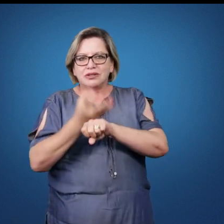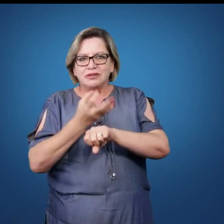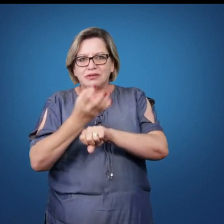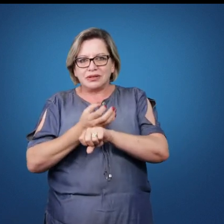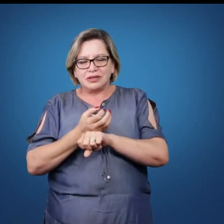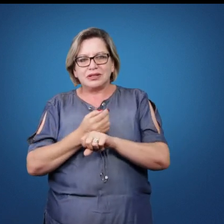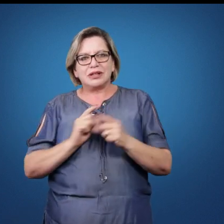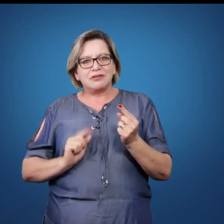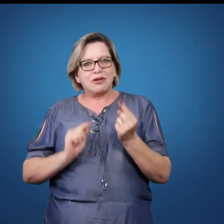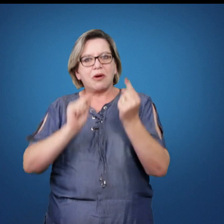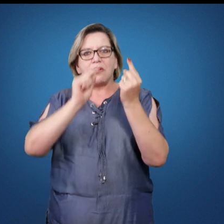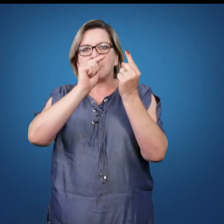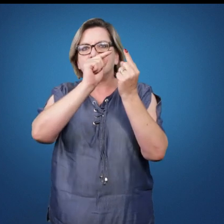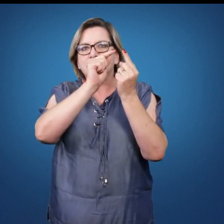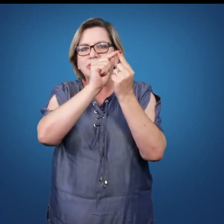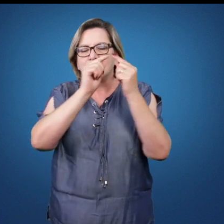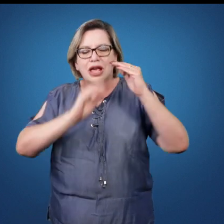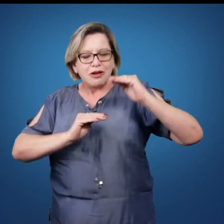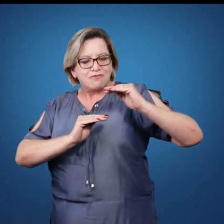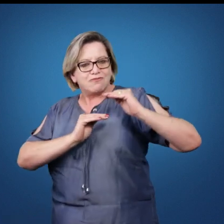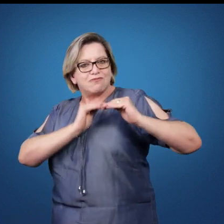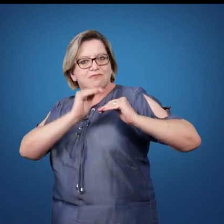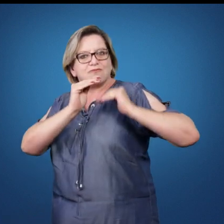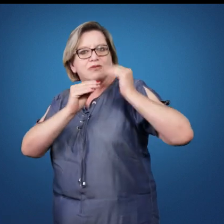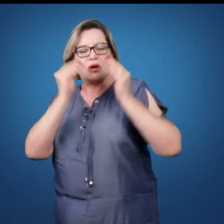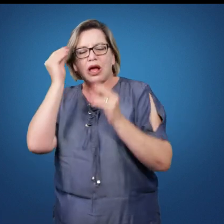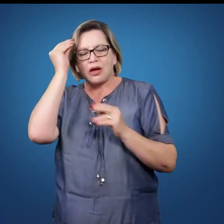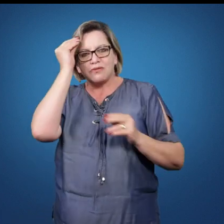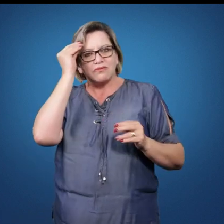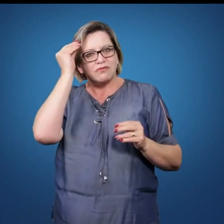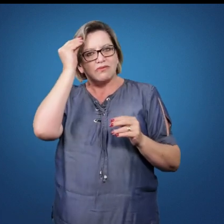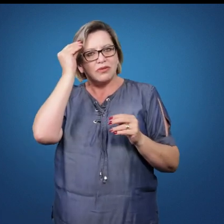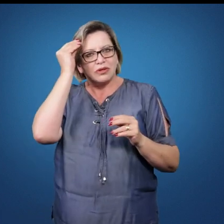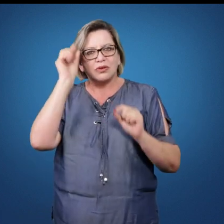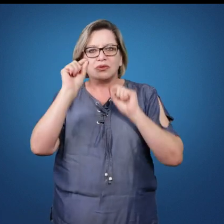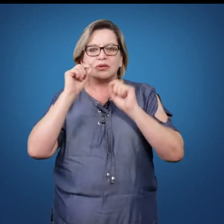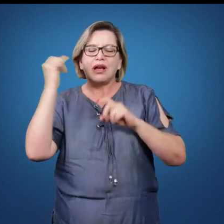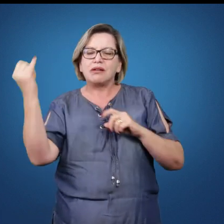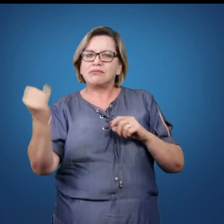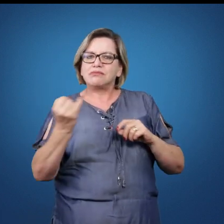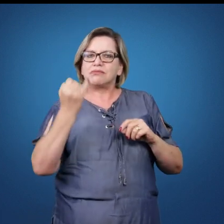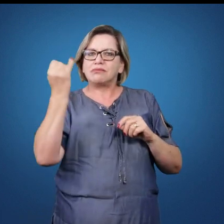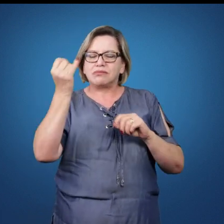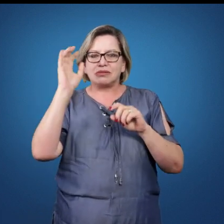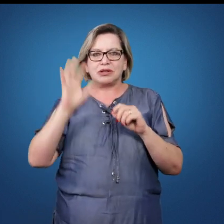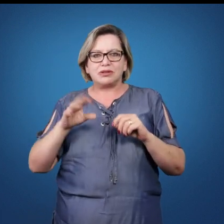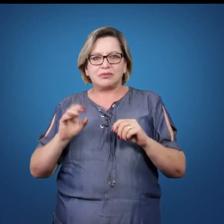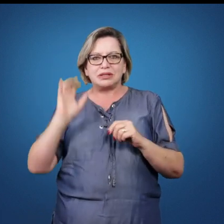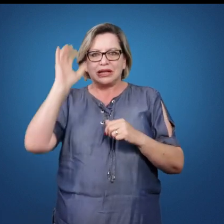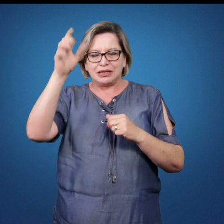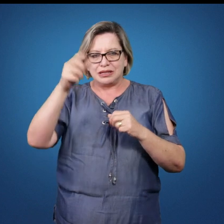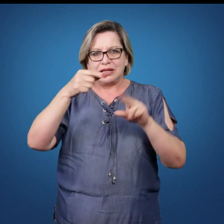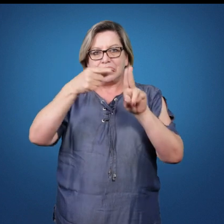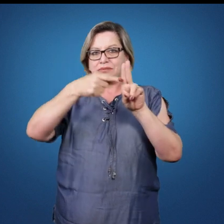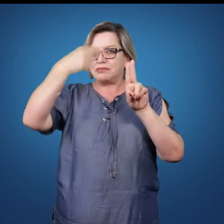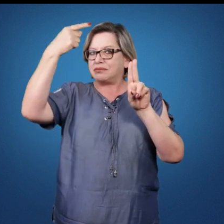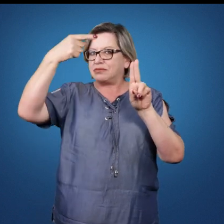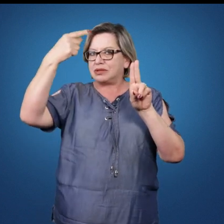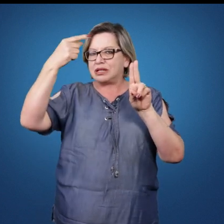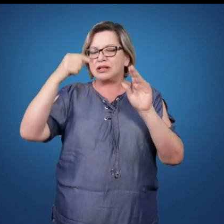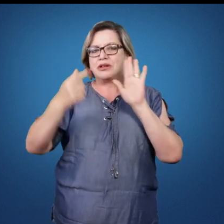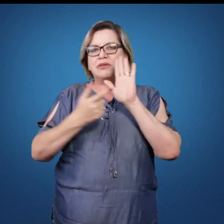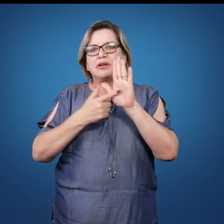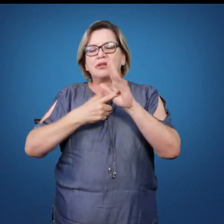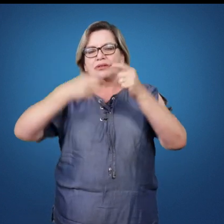venho propondo para vocês uma construção da compreensão dos elementos importantes do basquete. Numa primeira unidade eu trago a